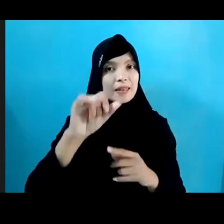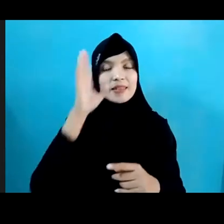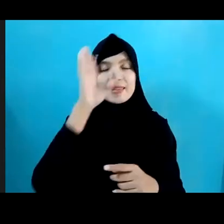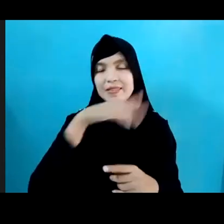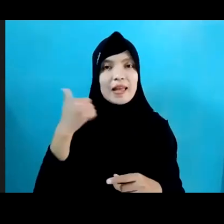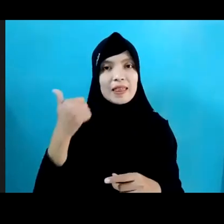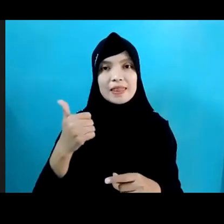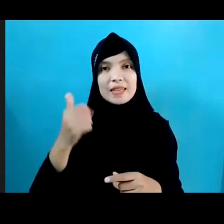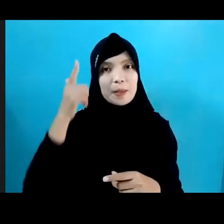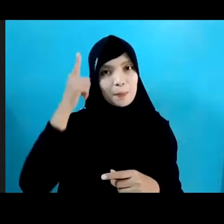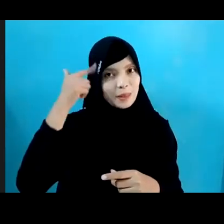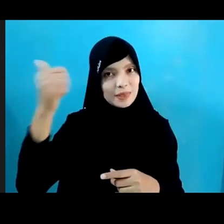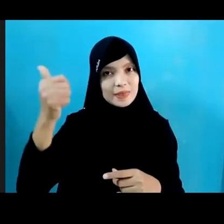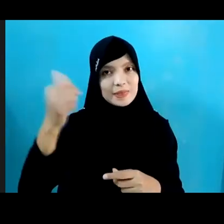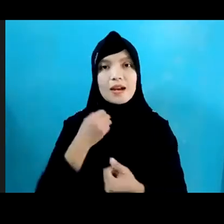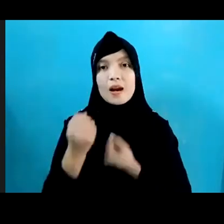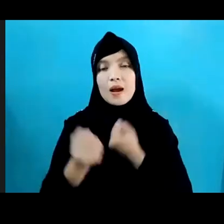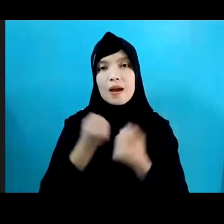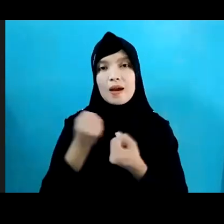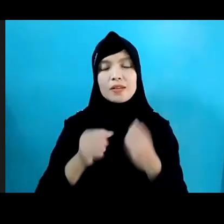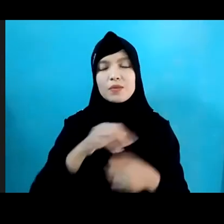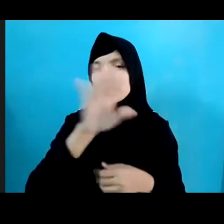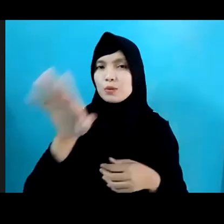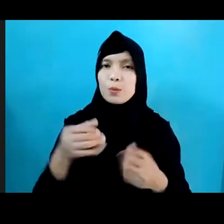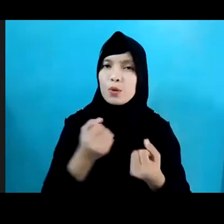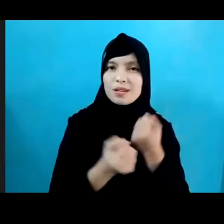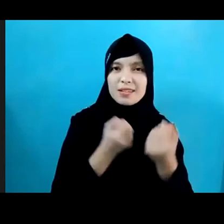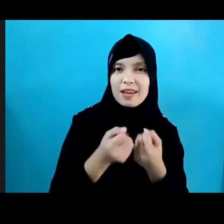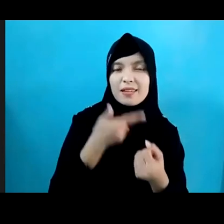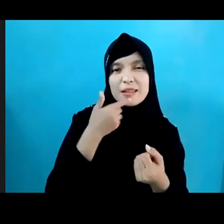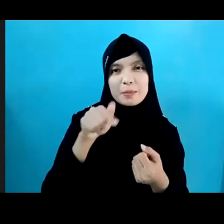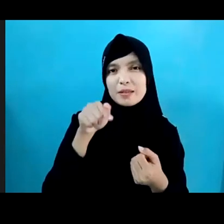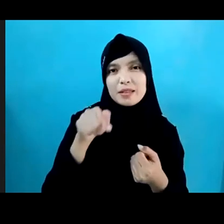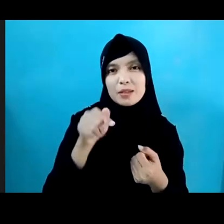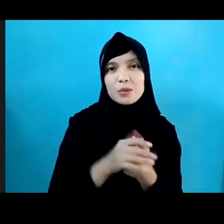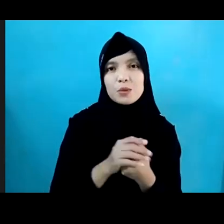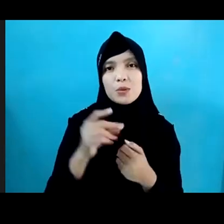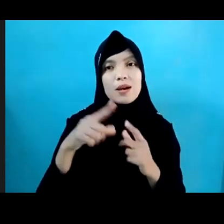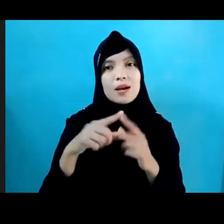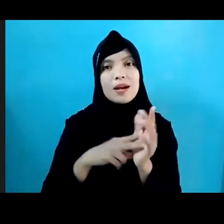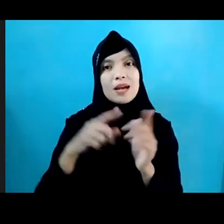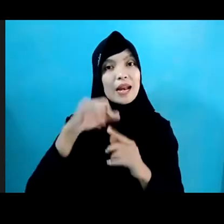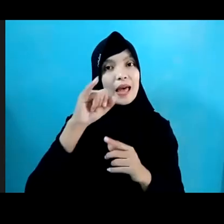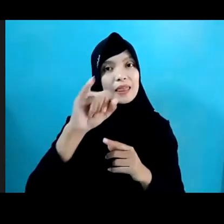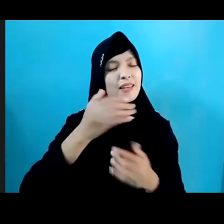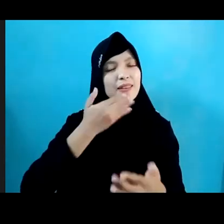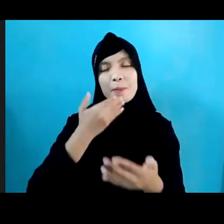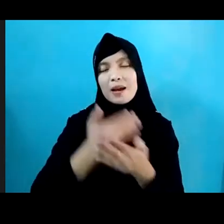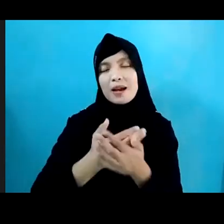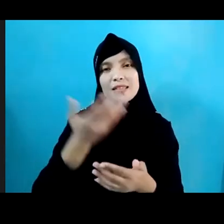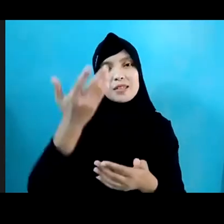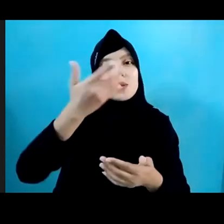Aktif Dalam Segala Kegiatan Seperti Itu Ranti Terima Kasih Banyak Sudah Berbagi